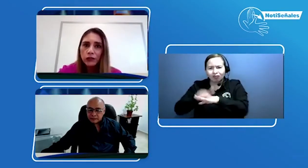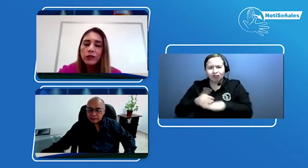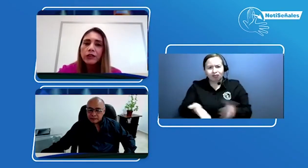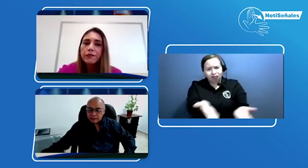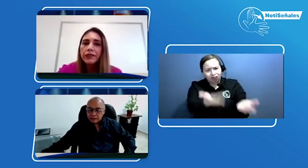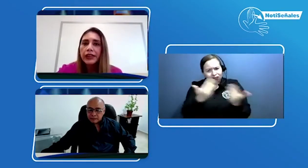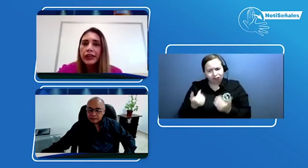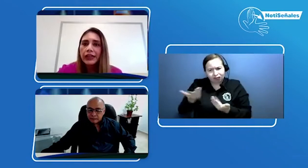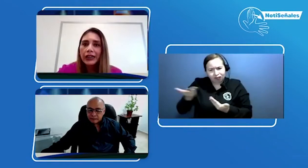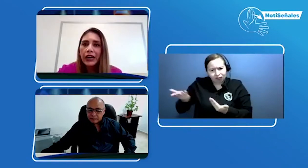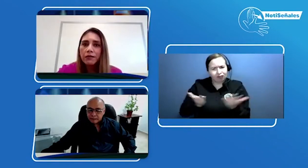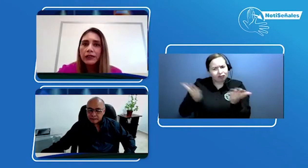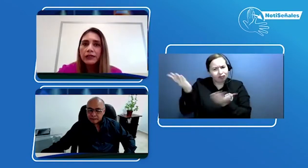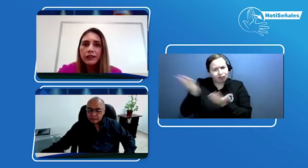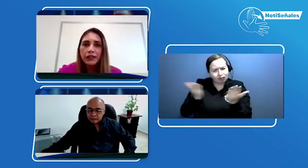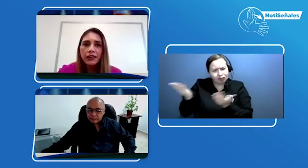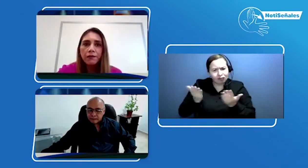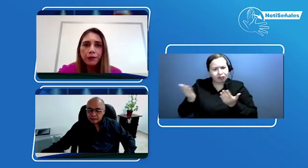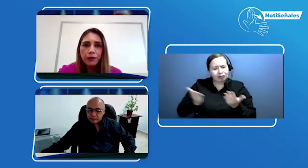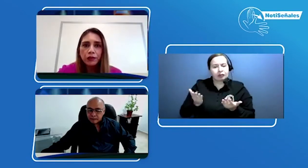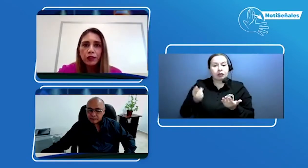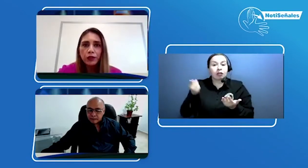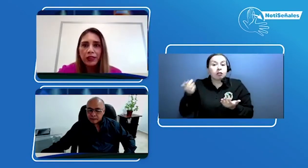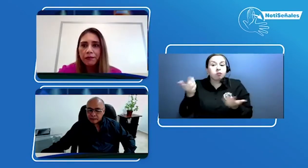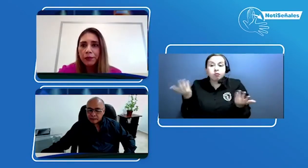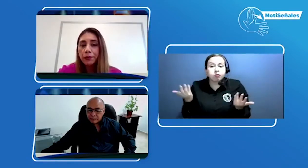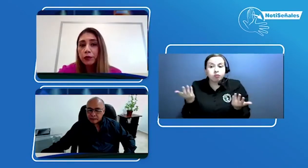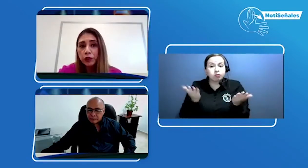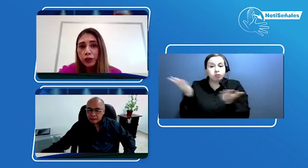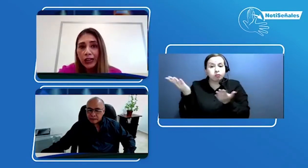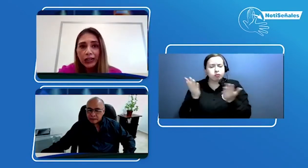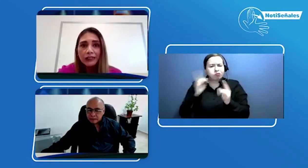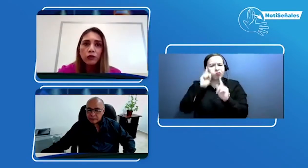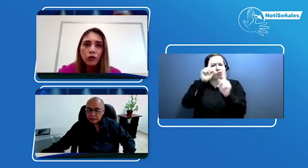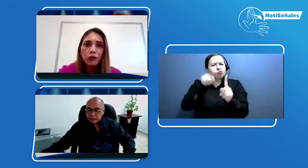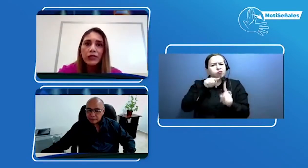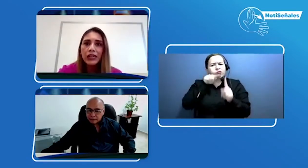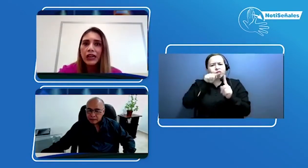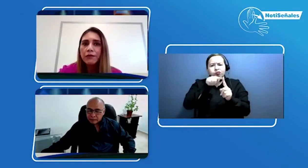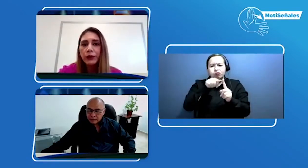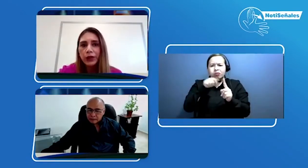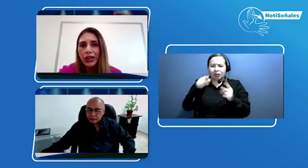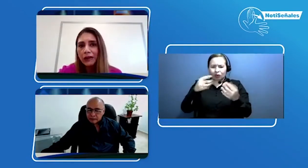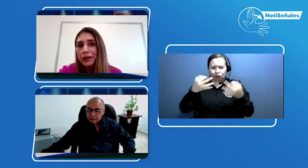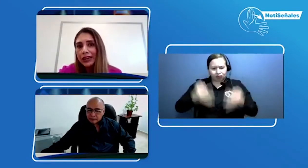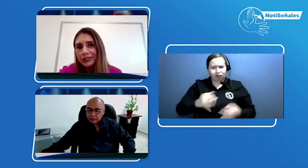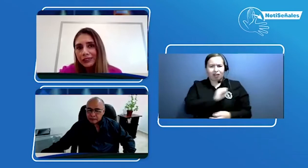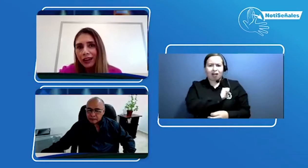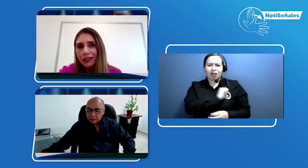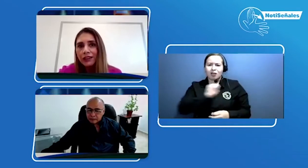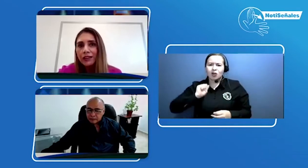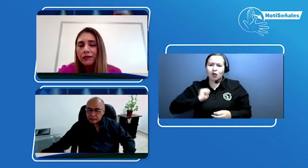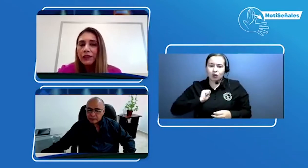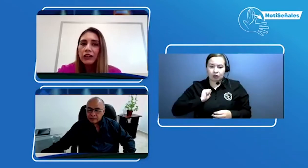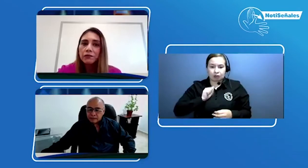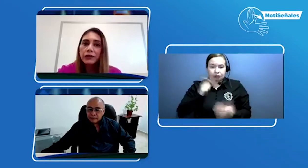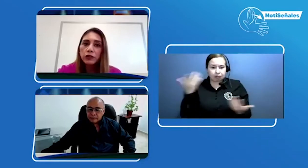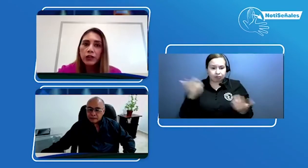que realmente tienen el propósito de proporcionarles autonomía y mejorar el bienestar de las personas,